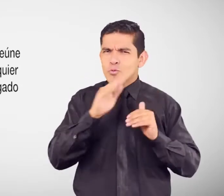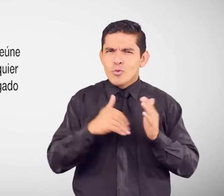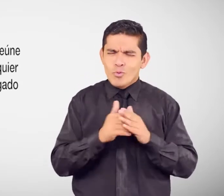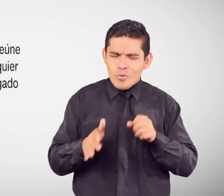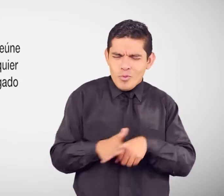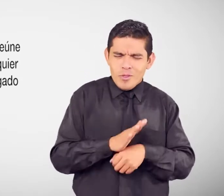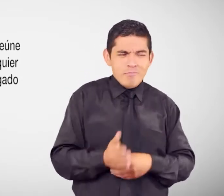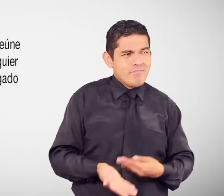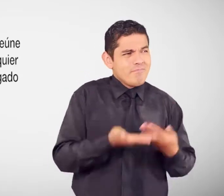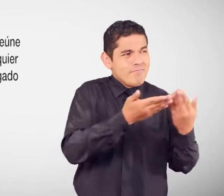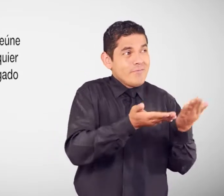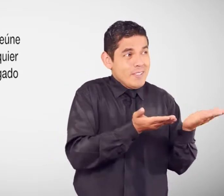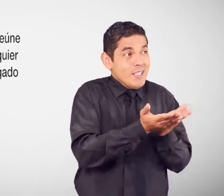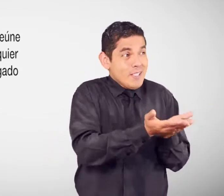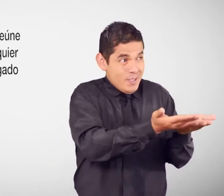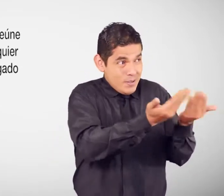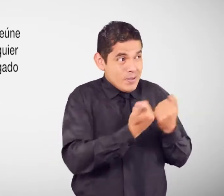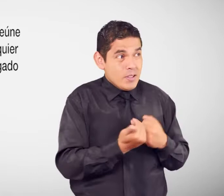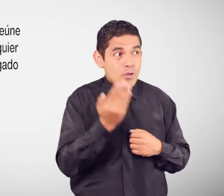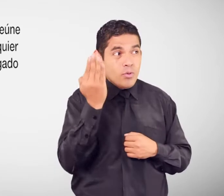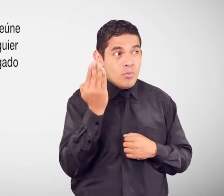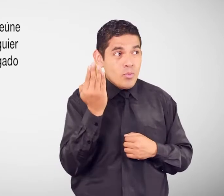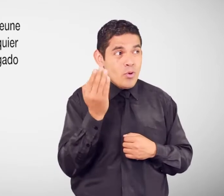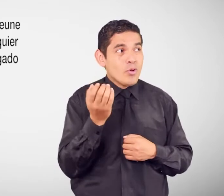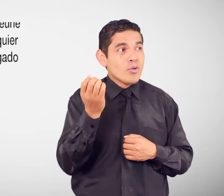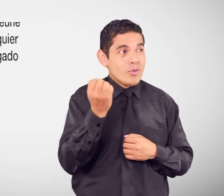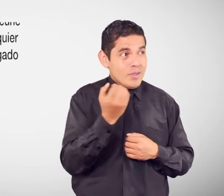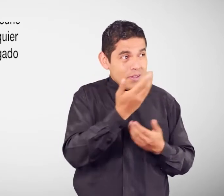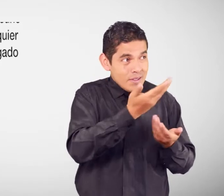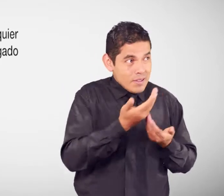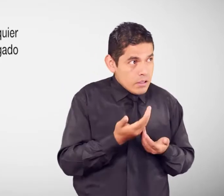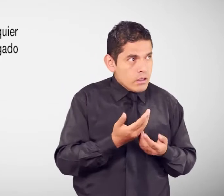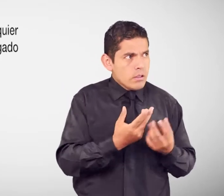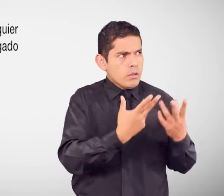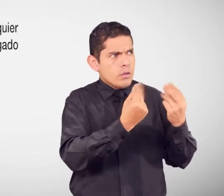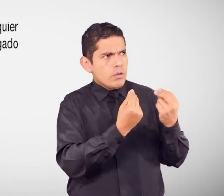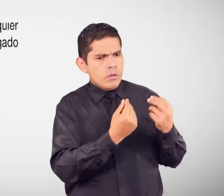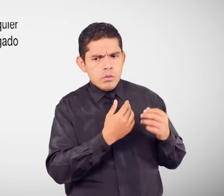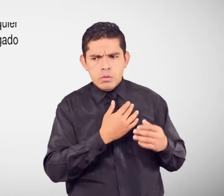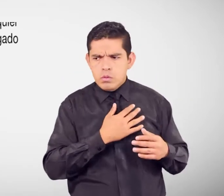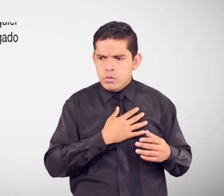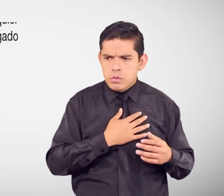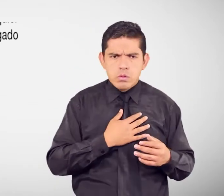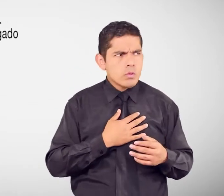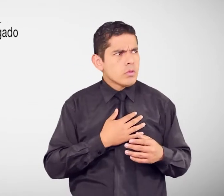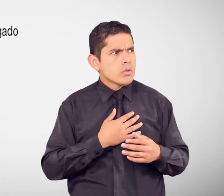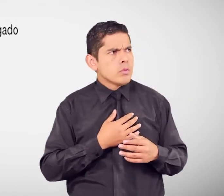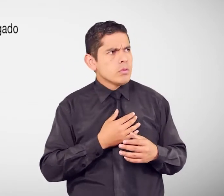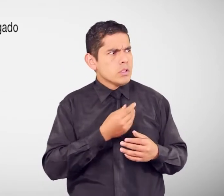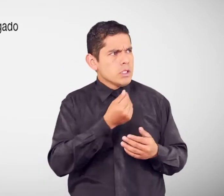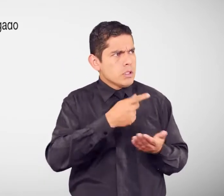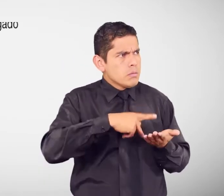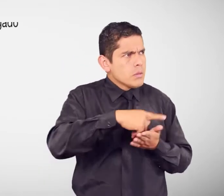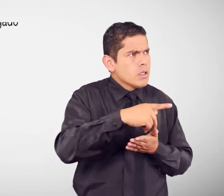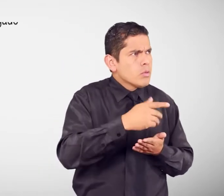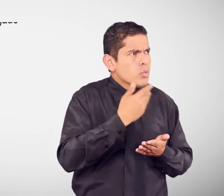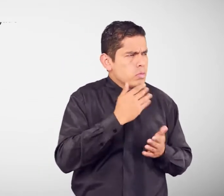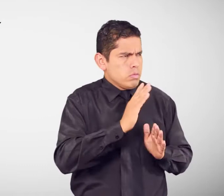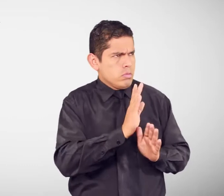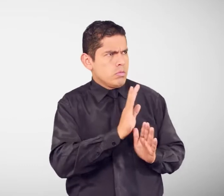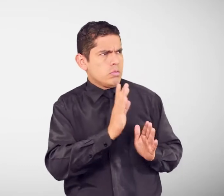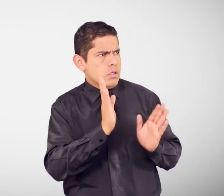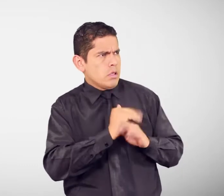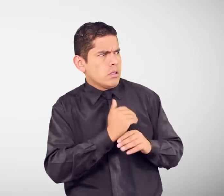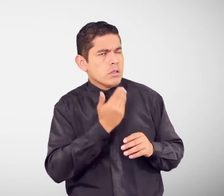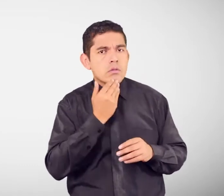denegado O se pretende Realizar cobros Por los servicios ¿Qué debes hacer? Acudir a Balcones de